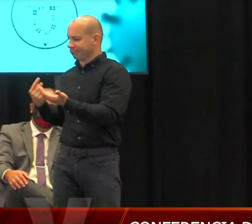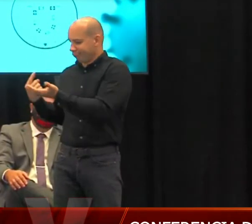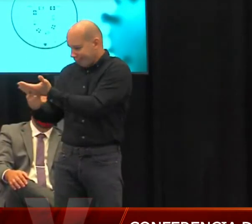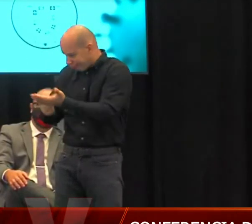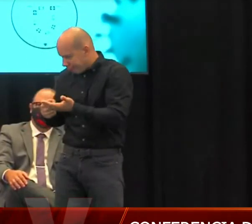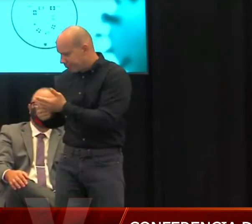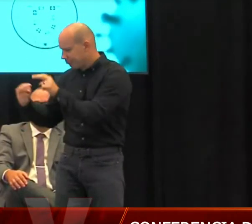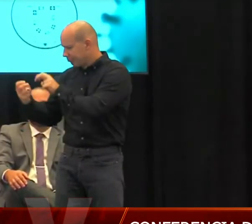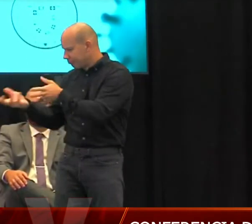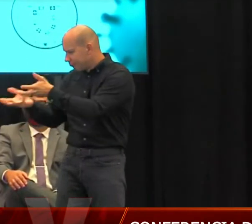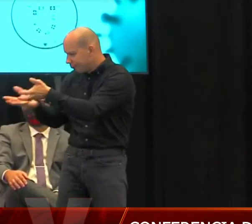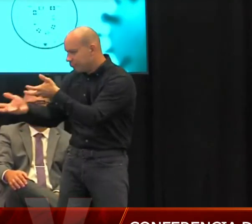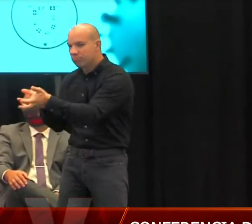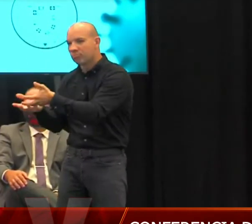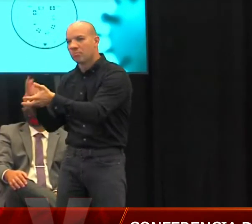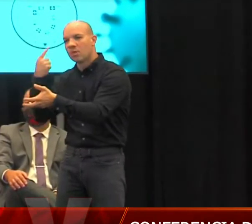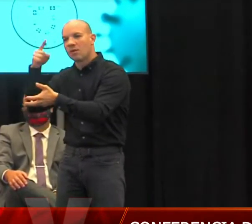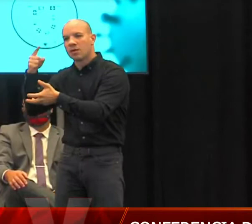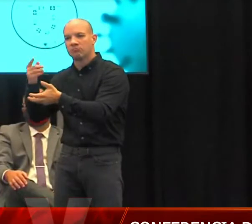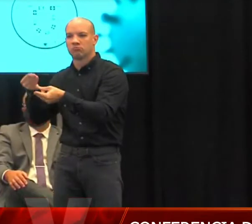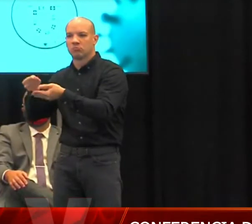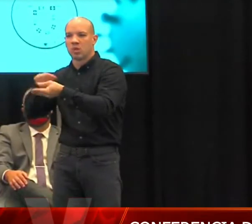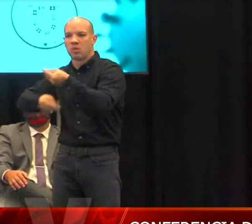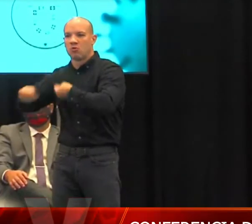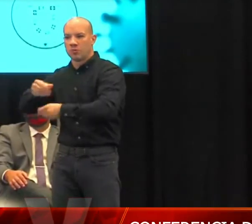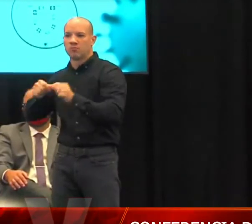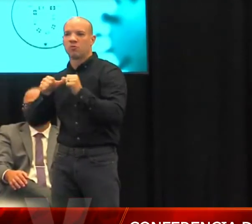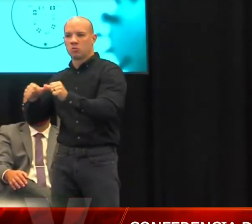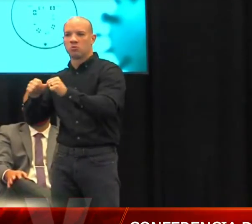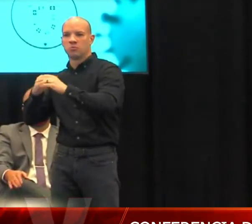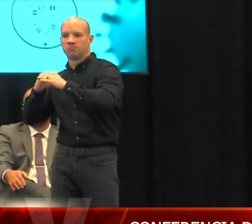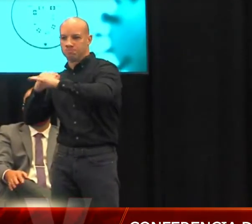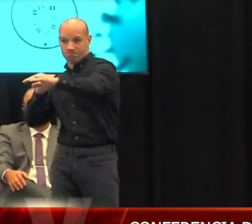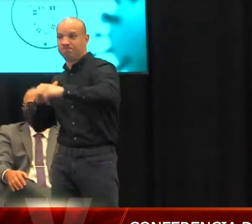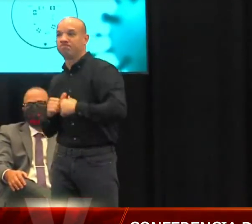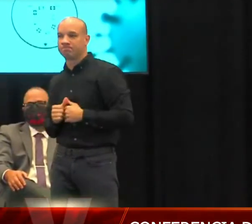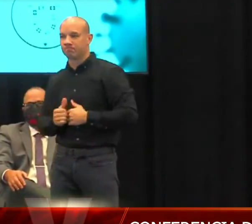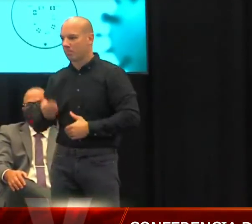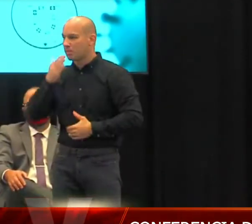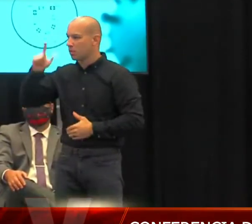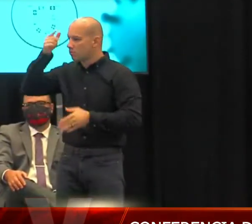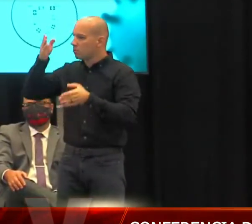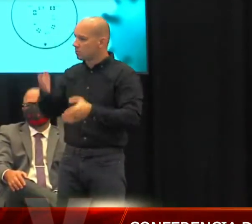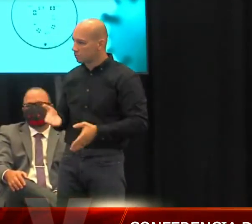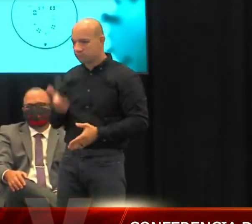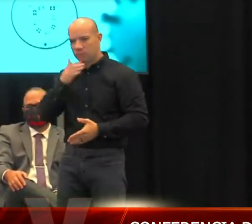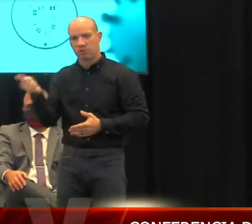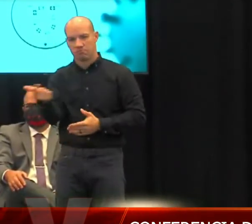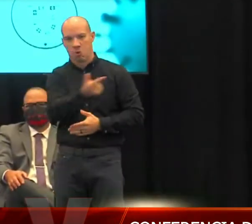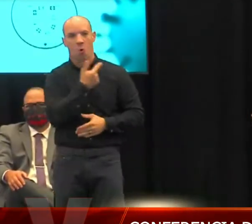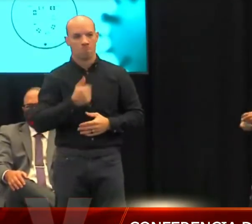Rico y para sostener una economía saludable. Así que muchas gracias, señora Gobernadora, y muchas gracias a todos. Gracias.